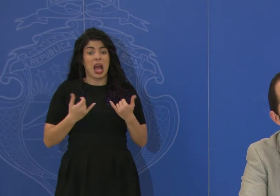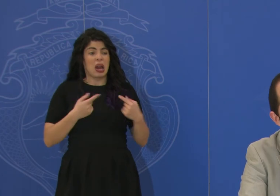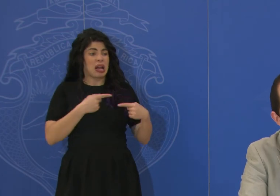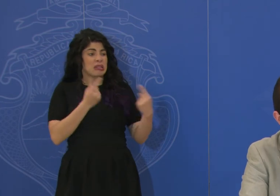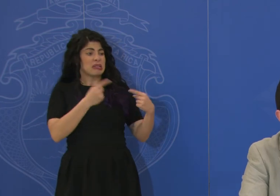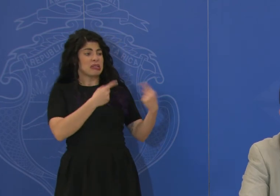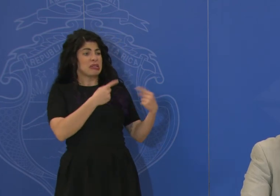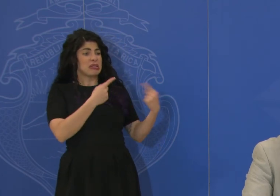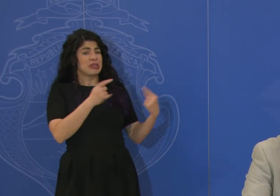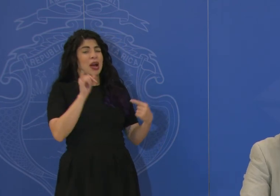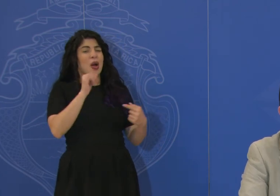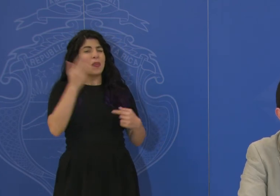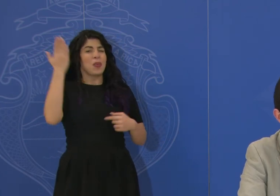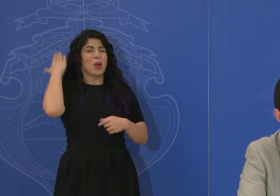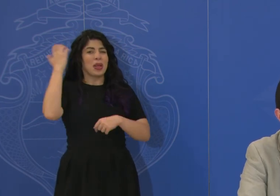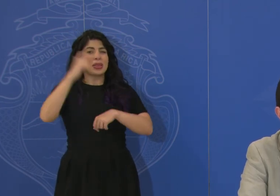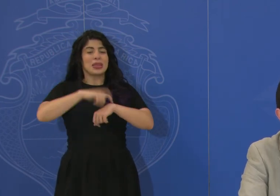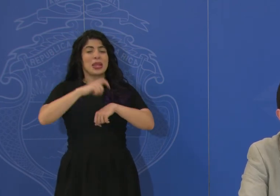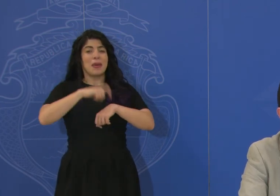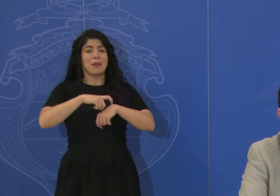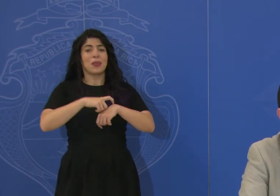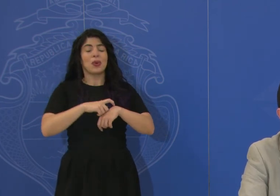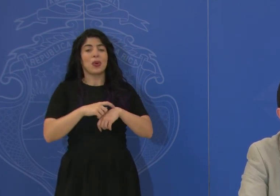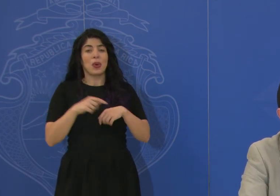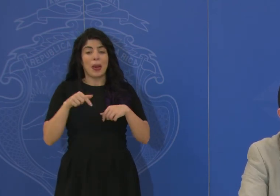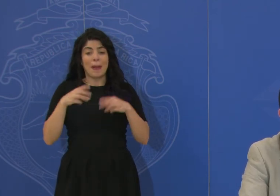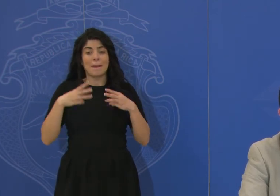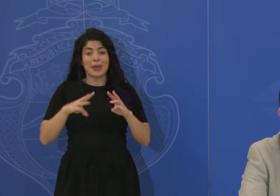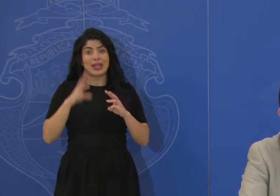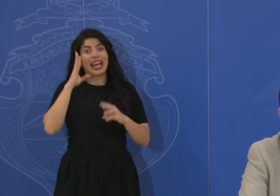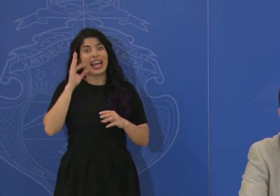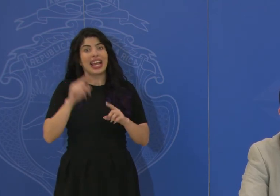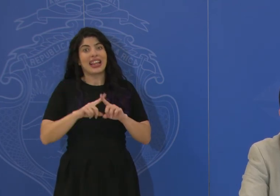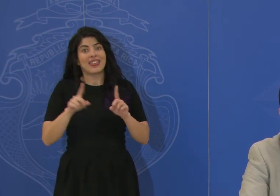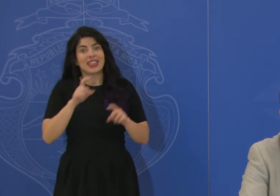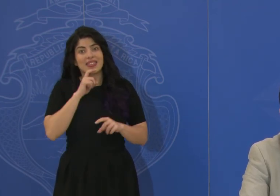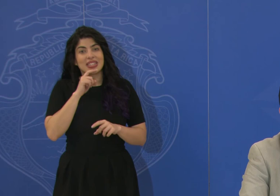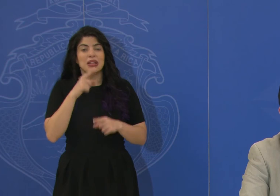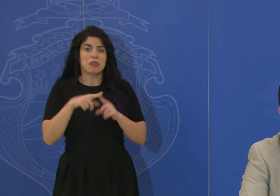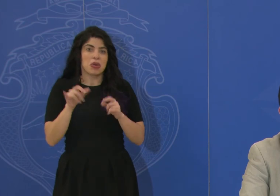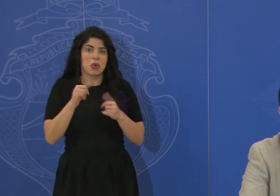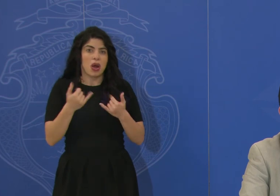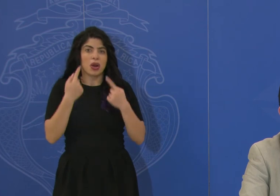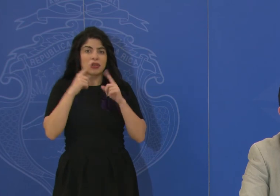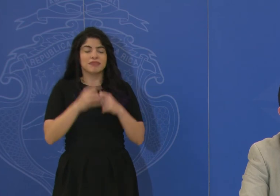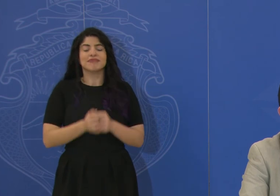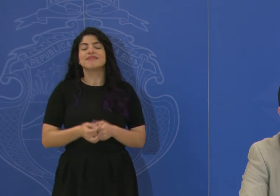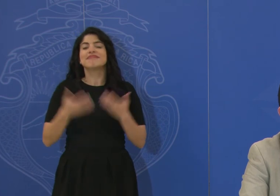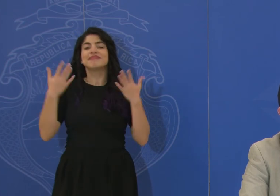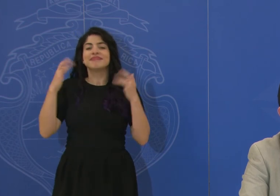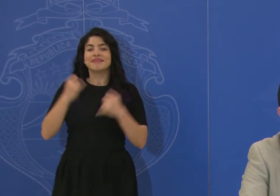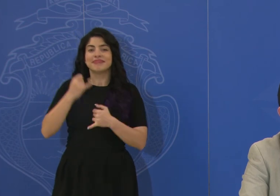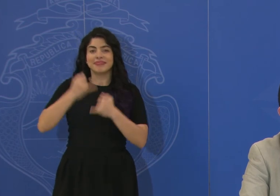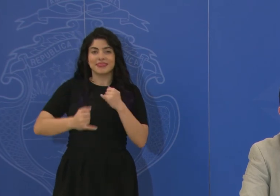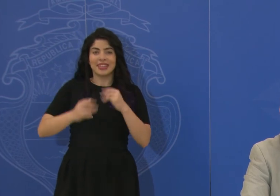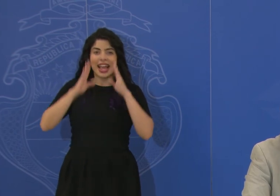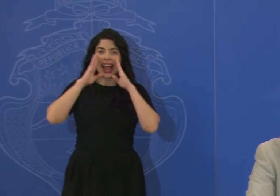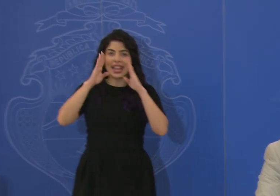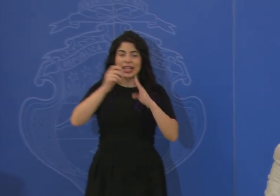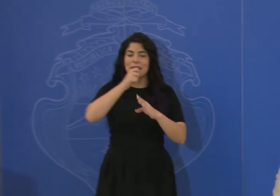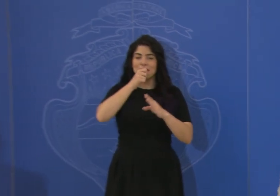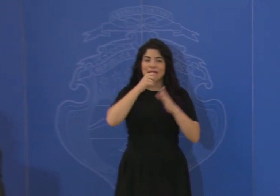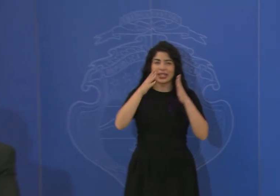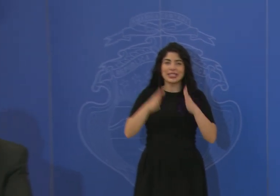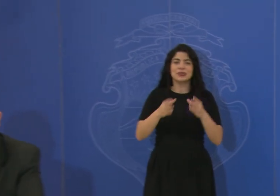como en algún momento pareció incluso la definición de esta metodología. Damos por concluida esta atención de